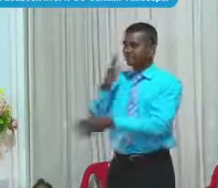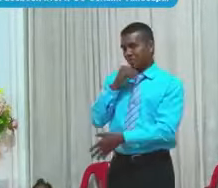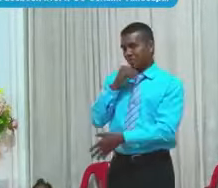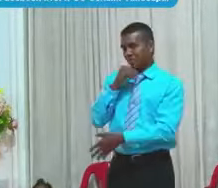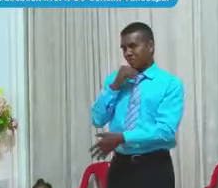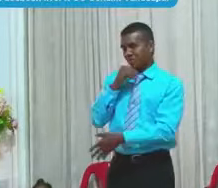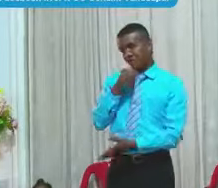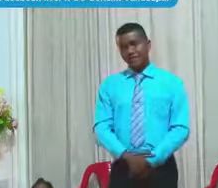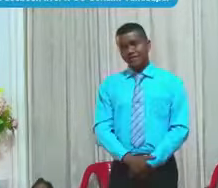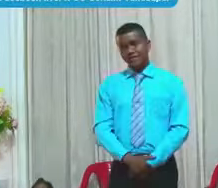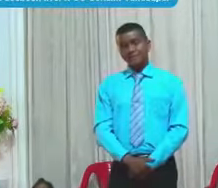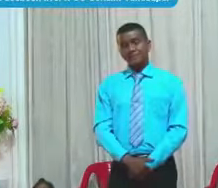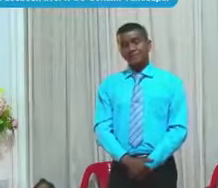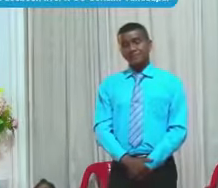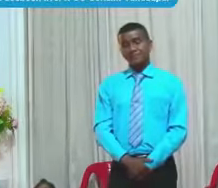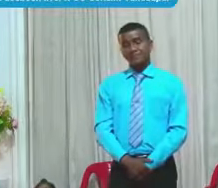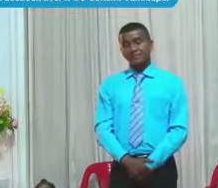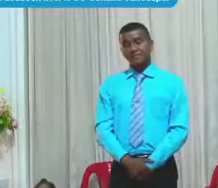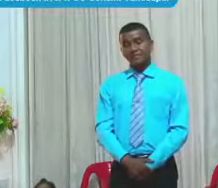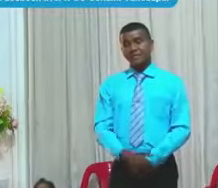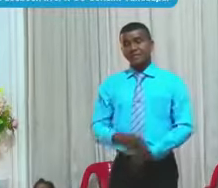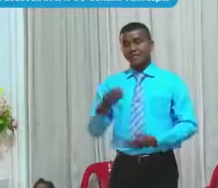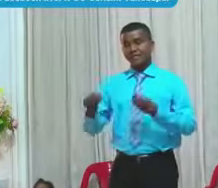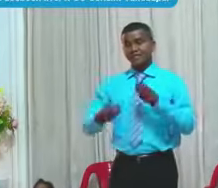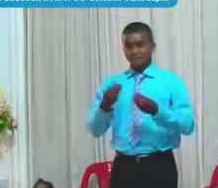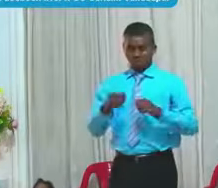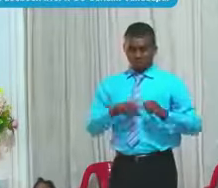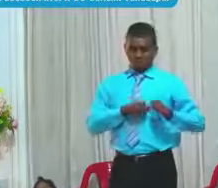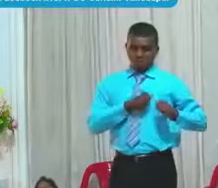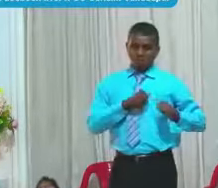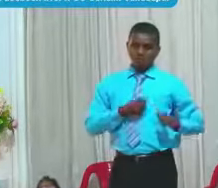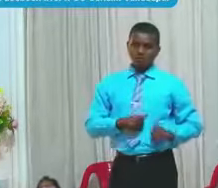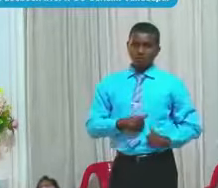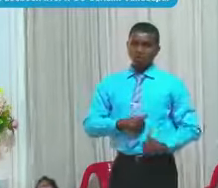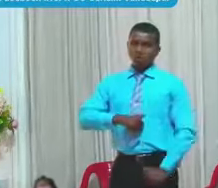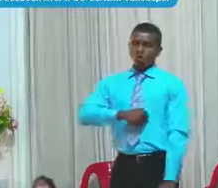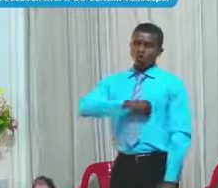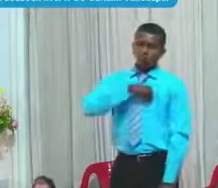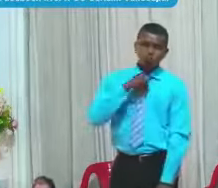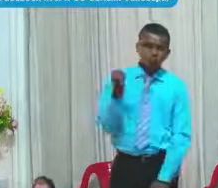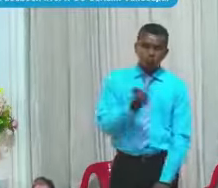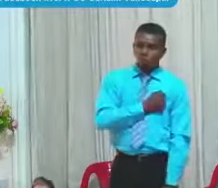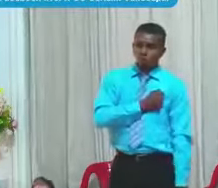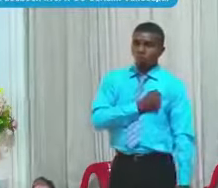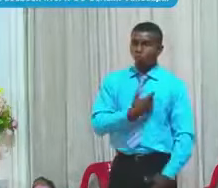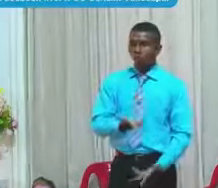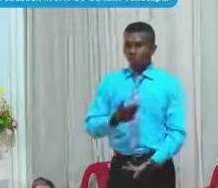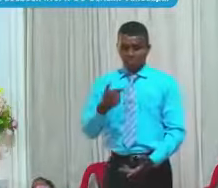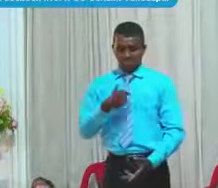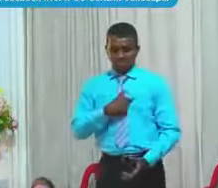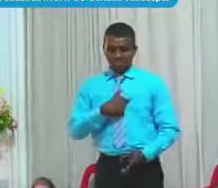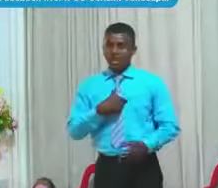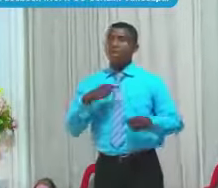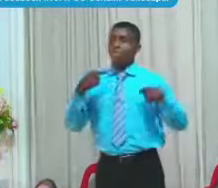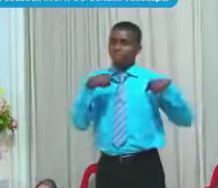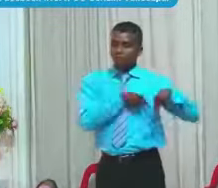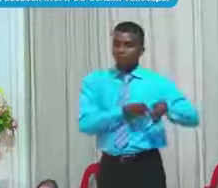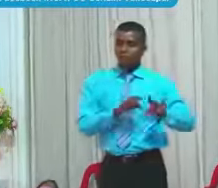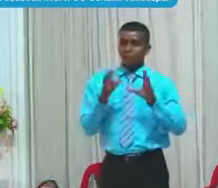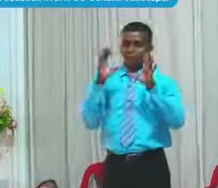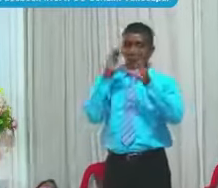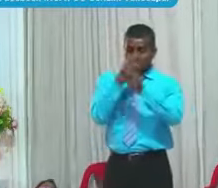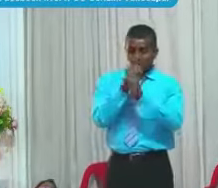Sino que se envanecieron En su corazón Y su necio corazón Fue entenebrecido Y